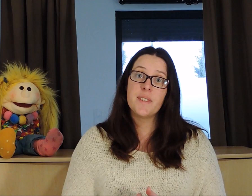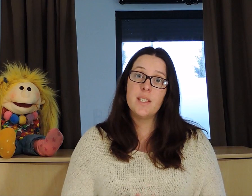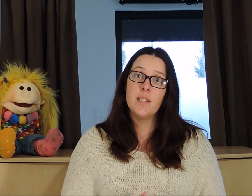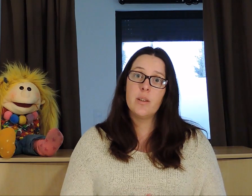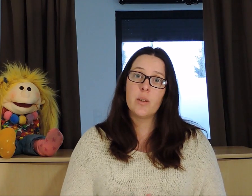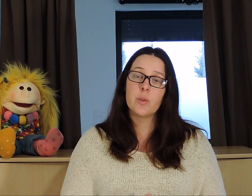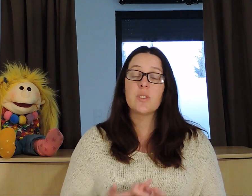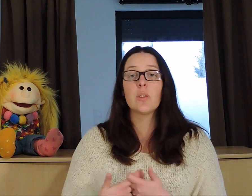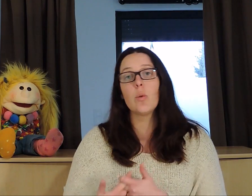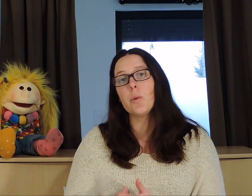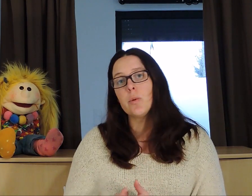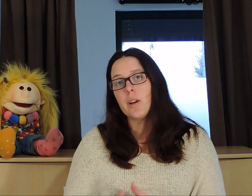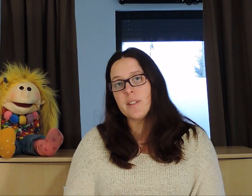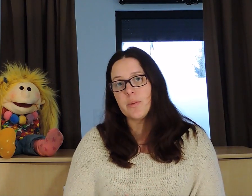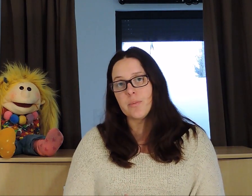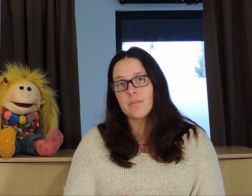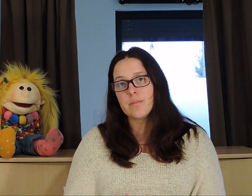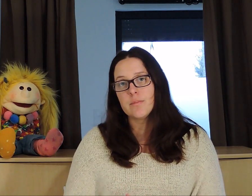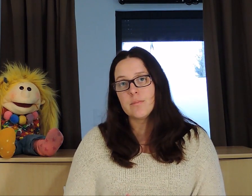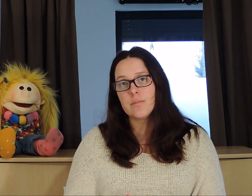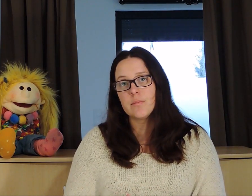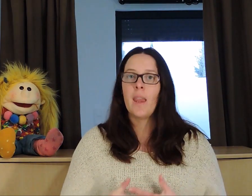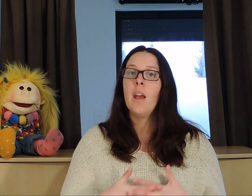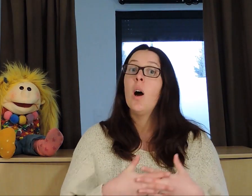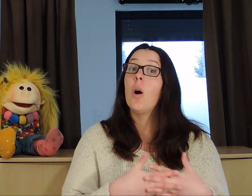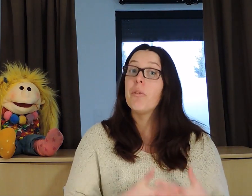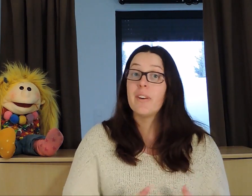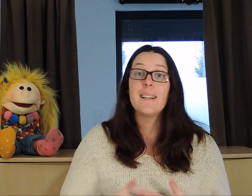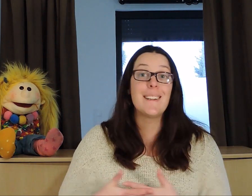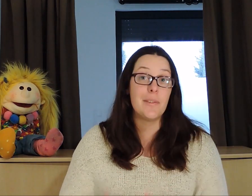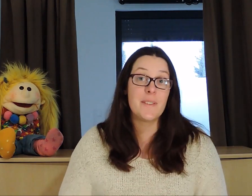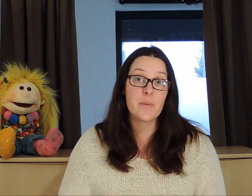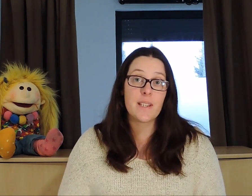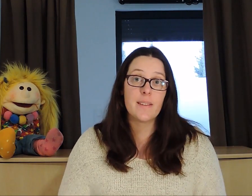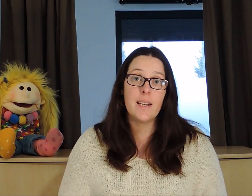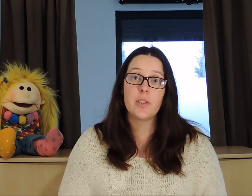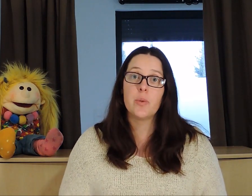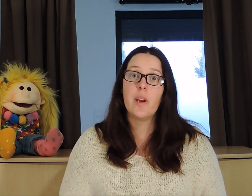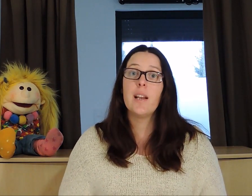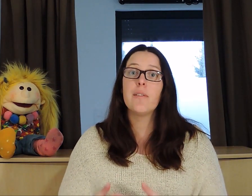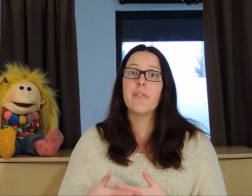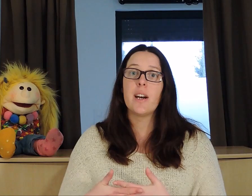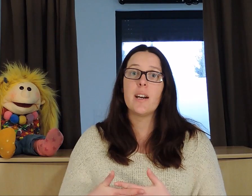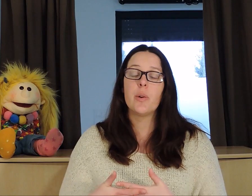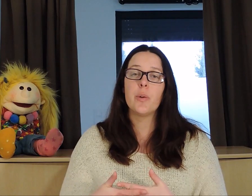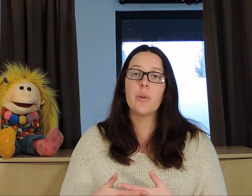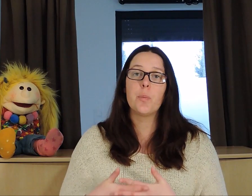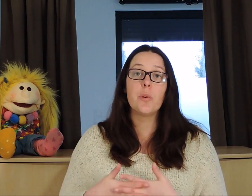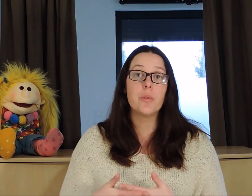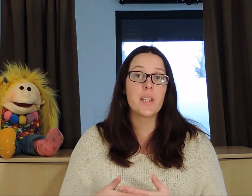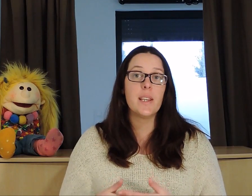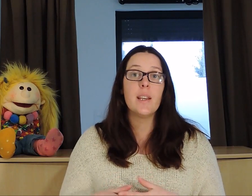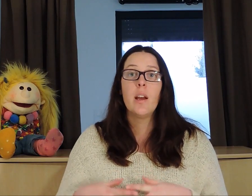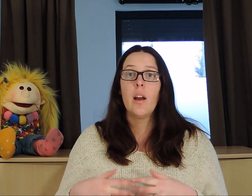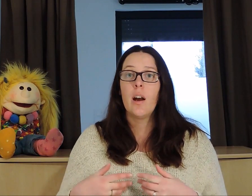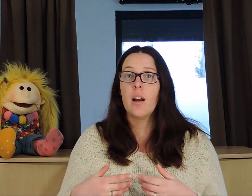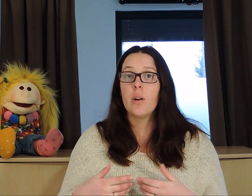aussi tout ce qui est trouble de la vision. Enfin, la déficience intellectuelle va provoquer un